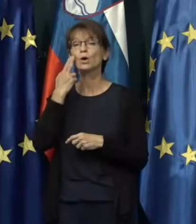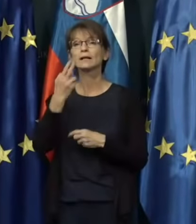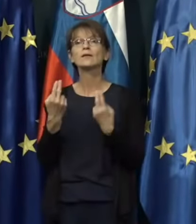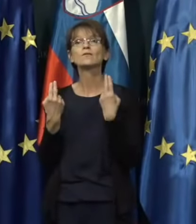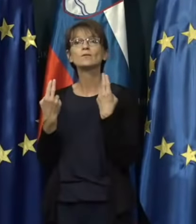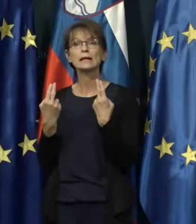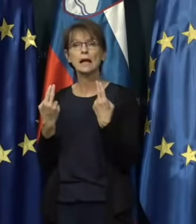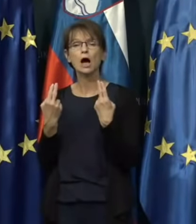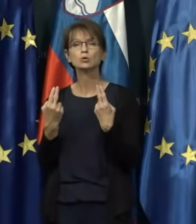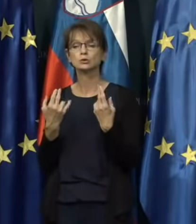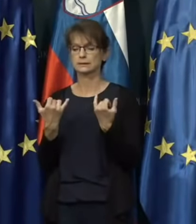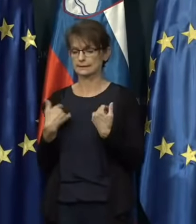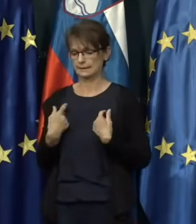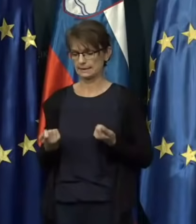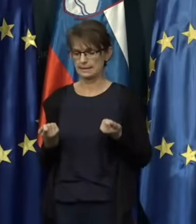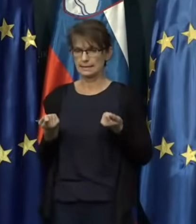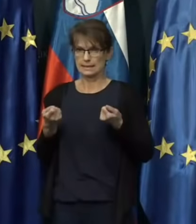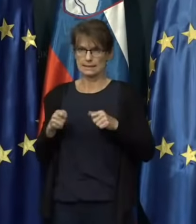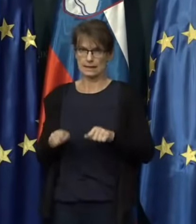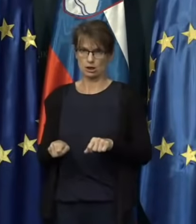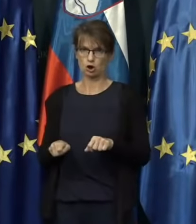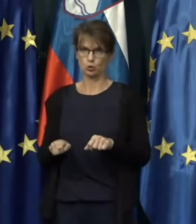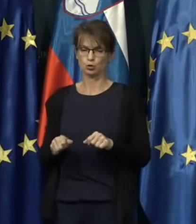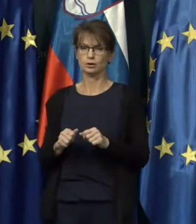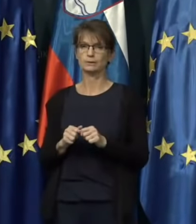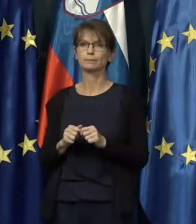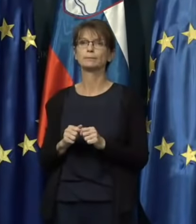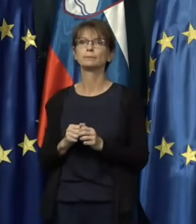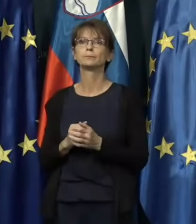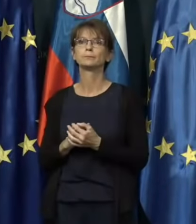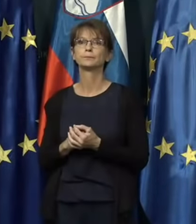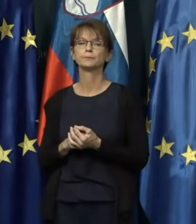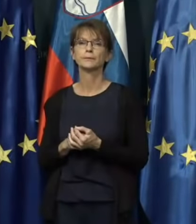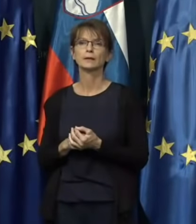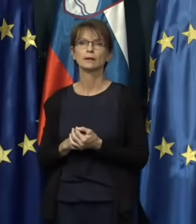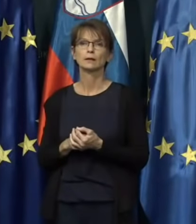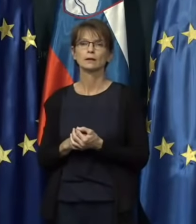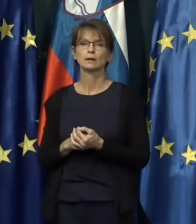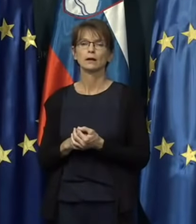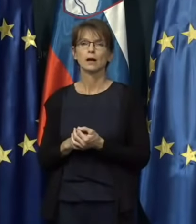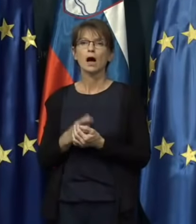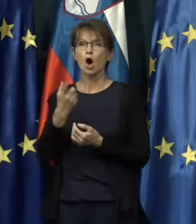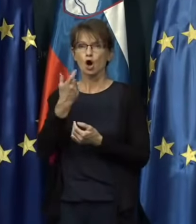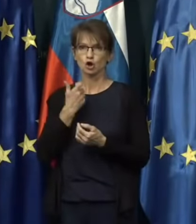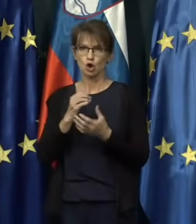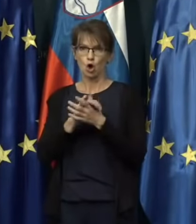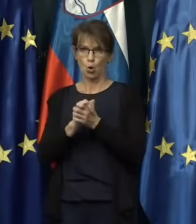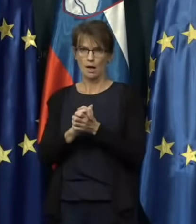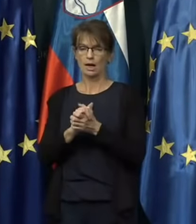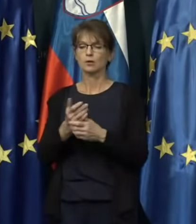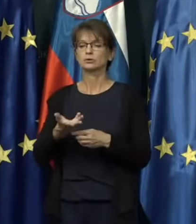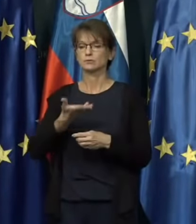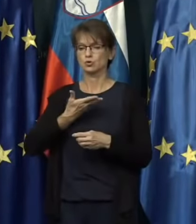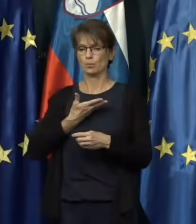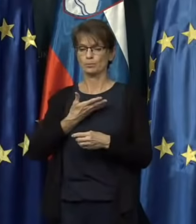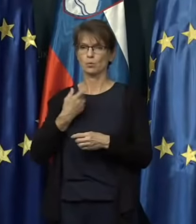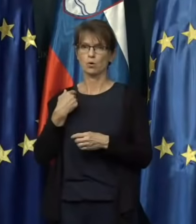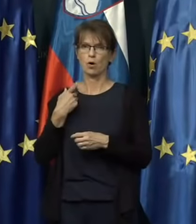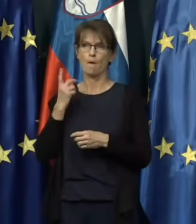veljavnosti, zaključim, namreč od kolegov sem bil opomnjen,